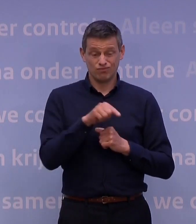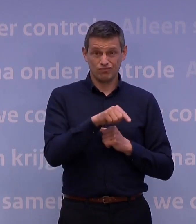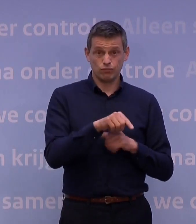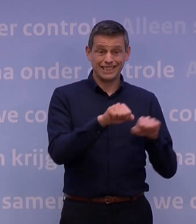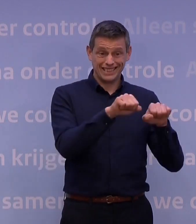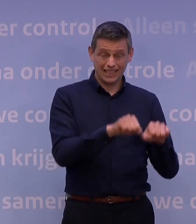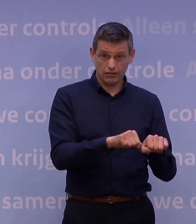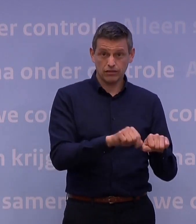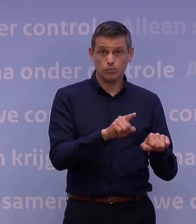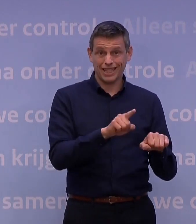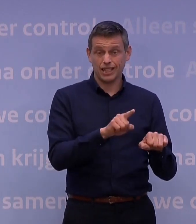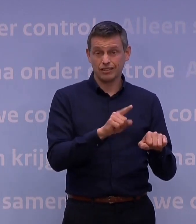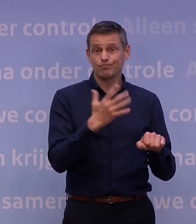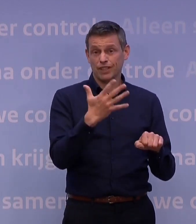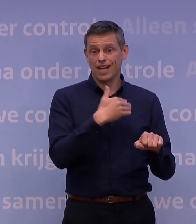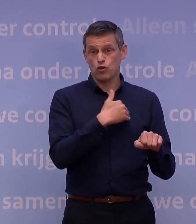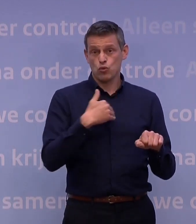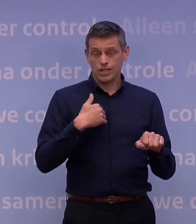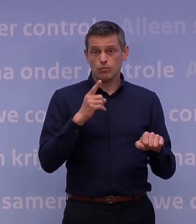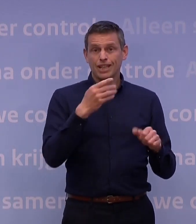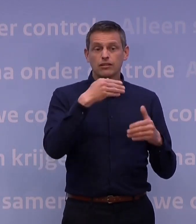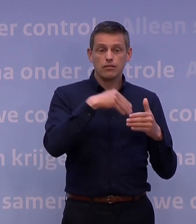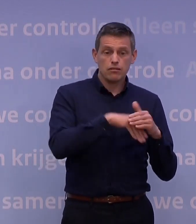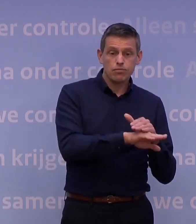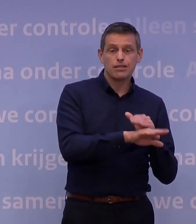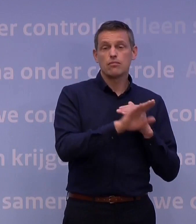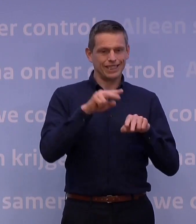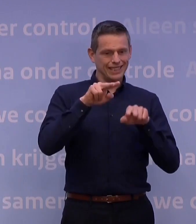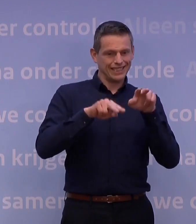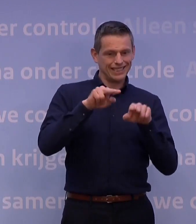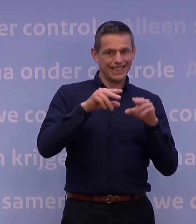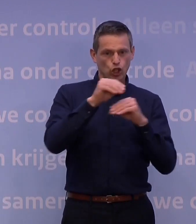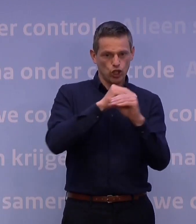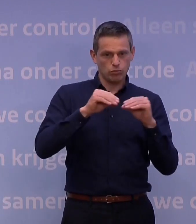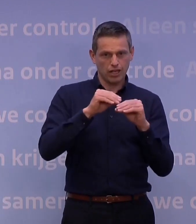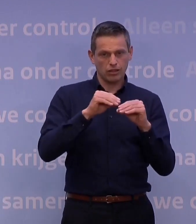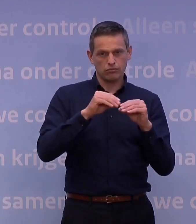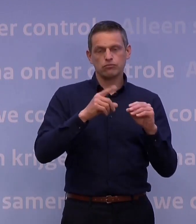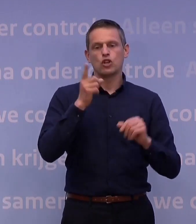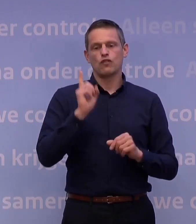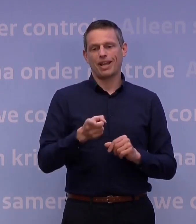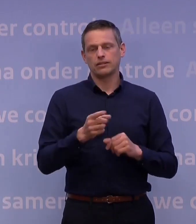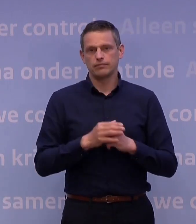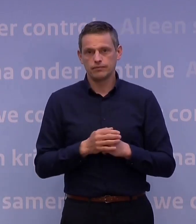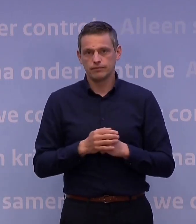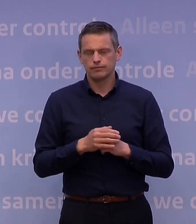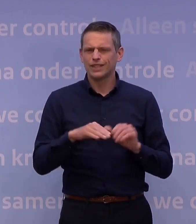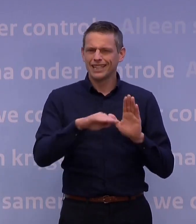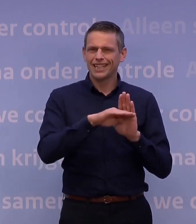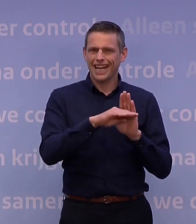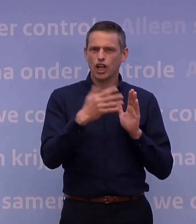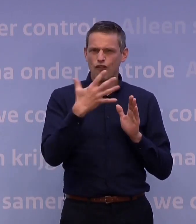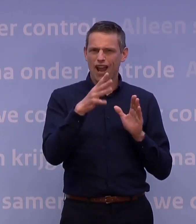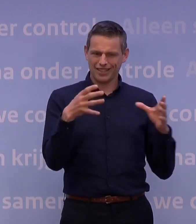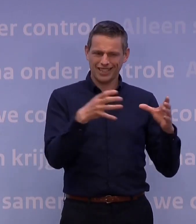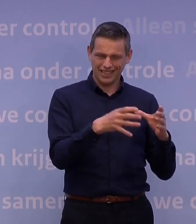zaterdag 5 juni zowel binnen als buiten een maximale groepsgrote van 50. Op die regel van 50 gelden drie